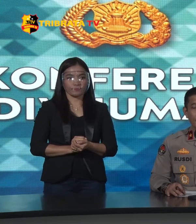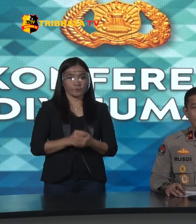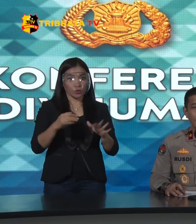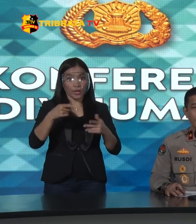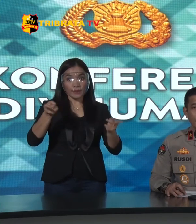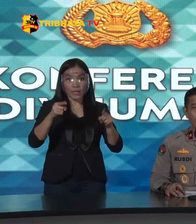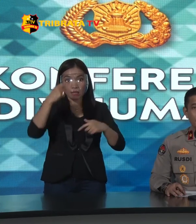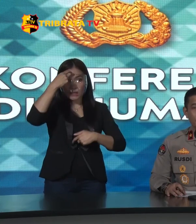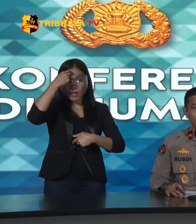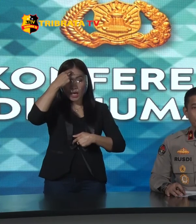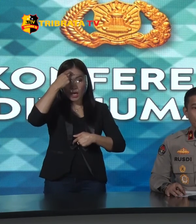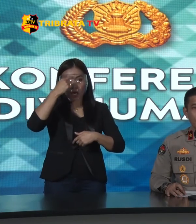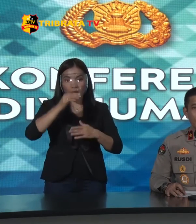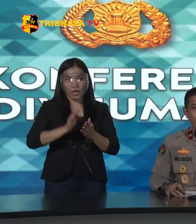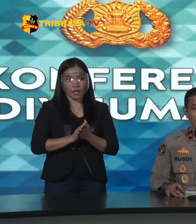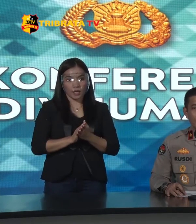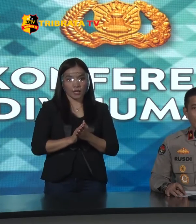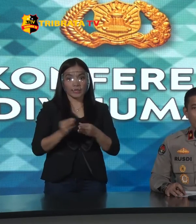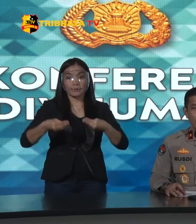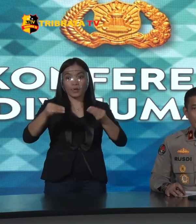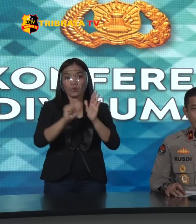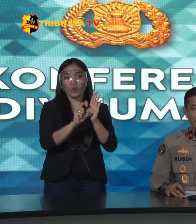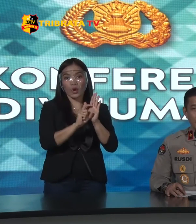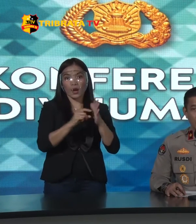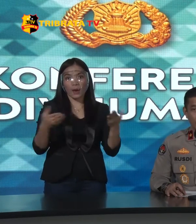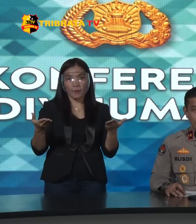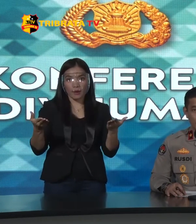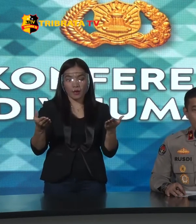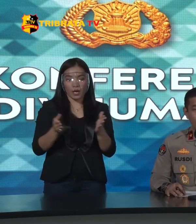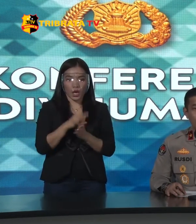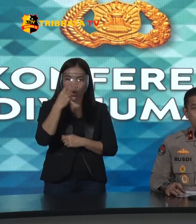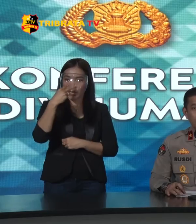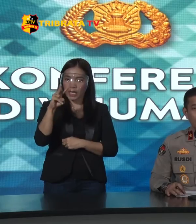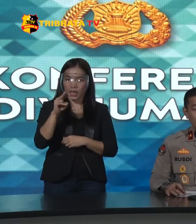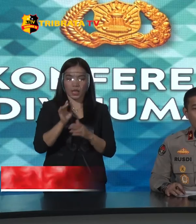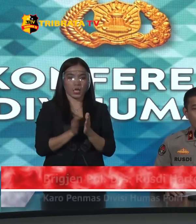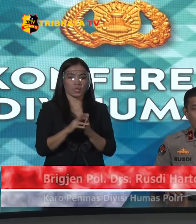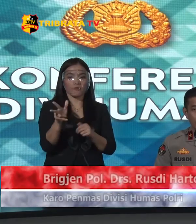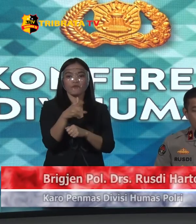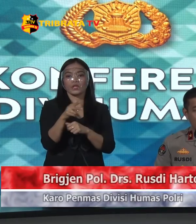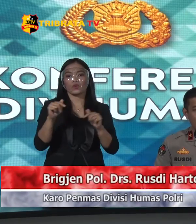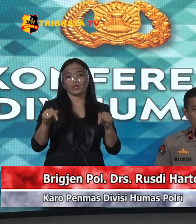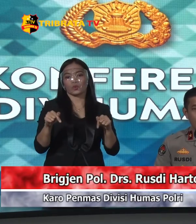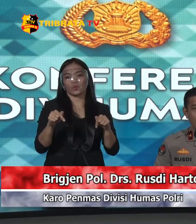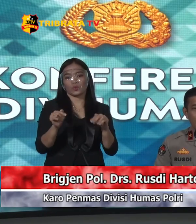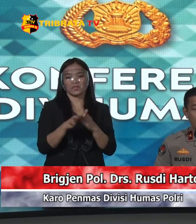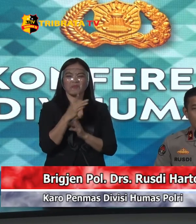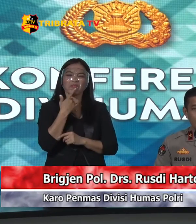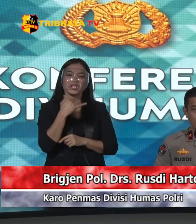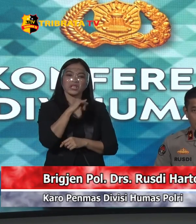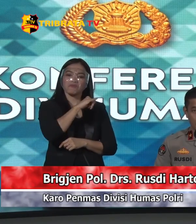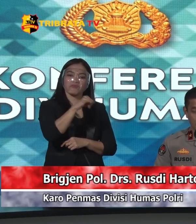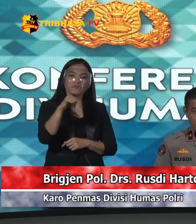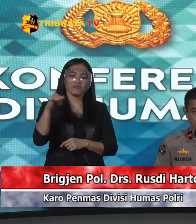tersangka ya Pak Terus Masaunya apa Pak? Kalau kita lihat Dari konten tersebut Tentunya ada Ujaran-ujaran